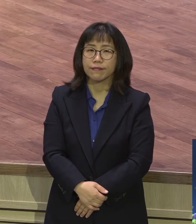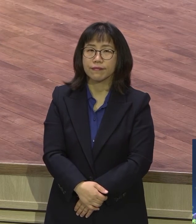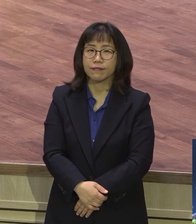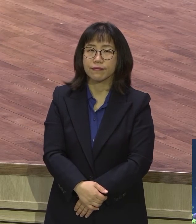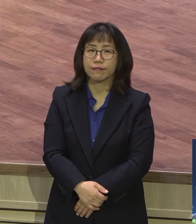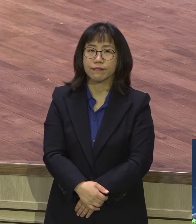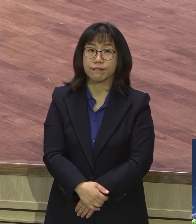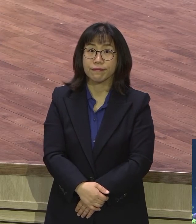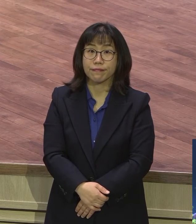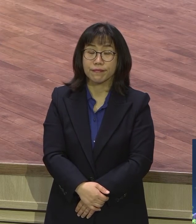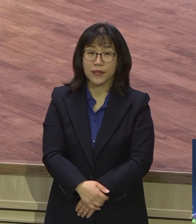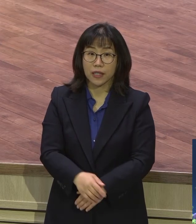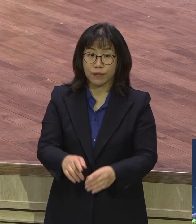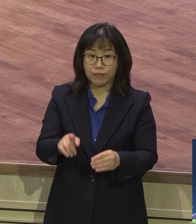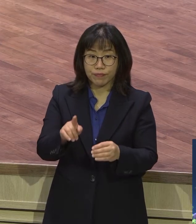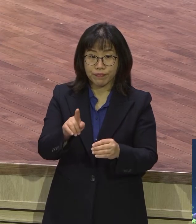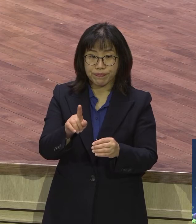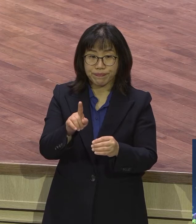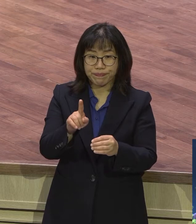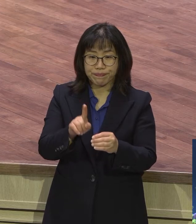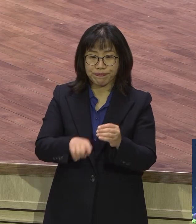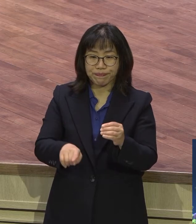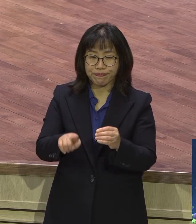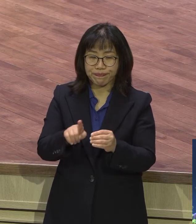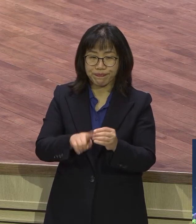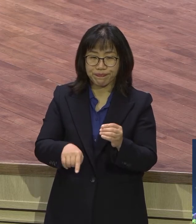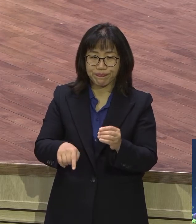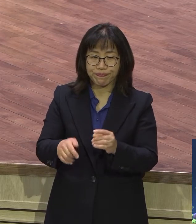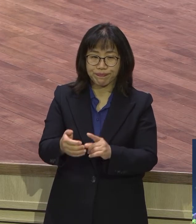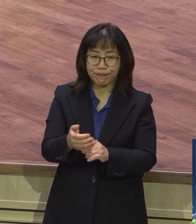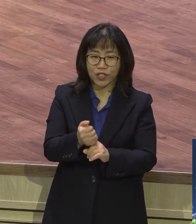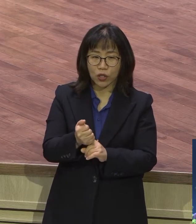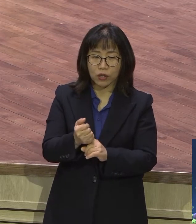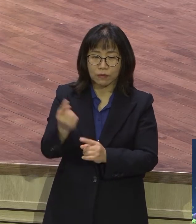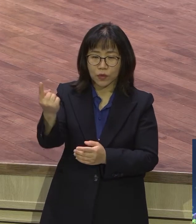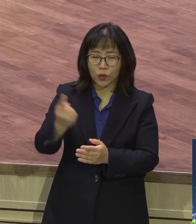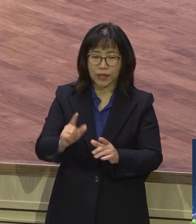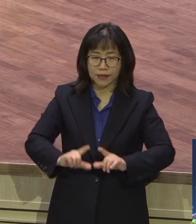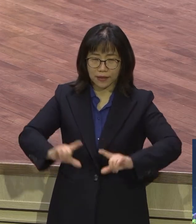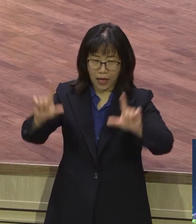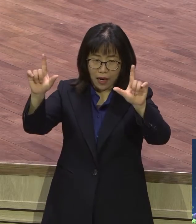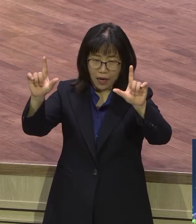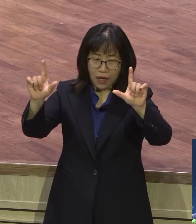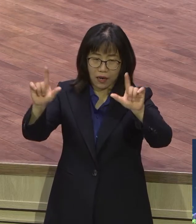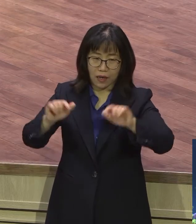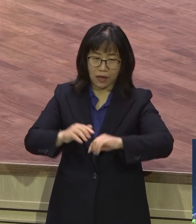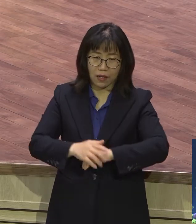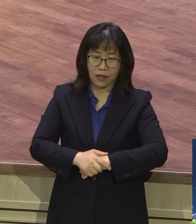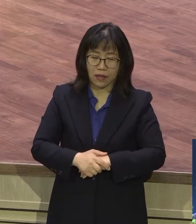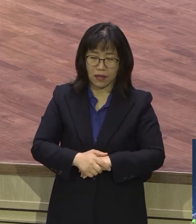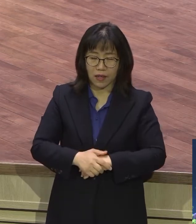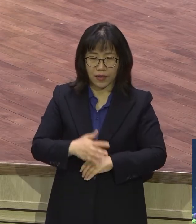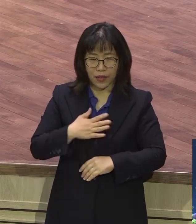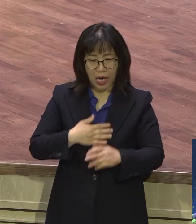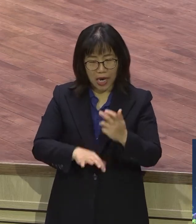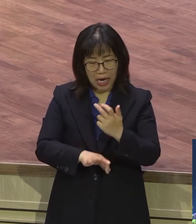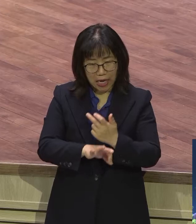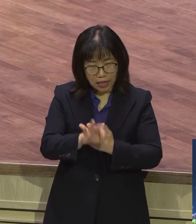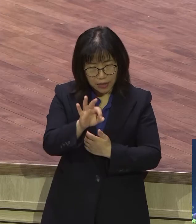이 부처님 모신 날 목요일이죠. 목요일 날 아침에 내가 우연히 그 아침에 식사를 하면서 아침 마당을